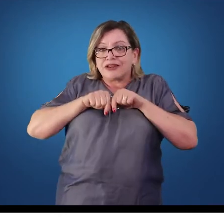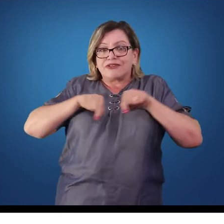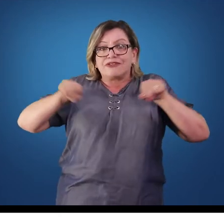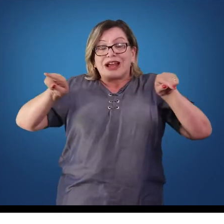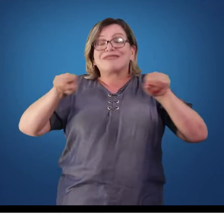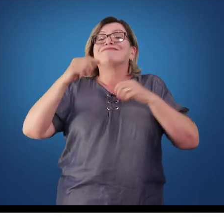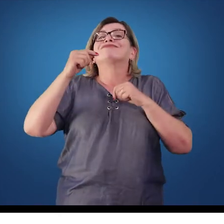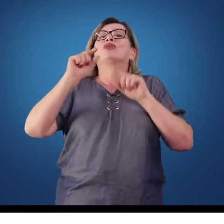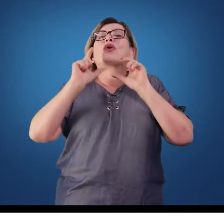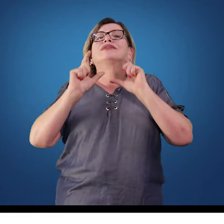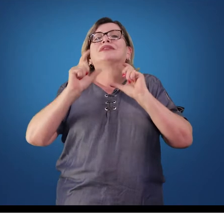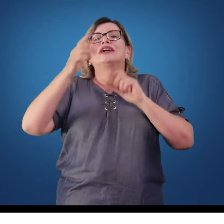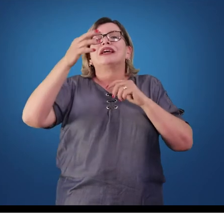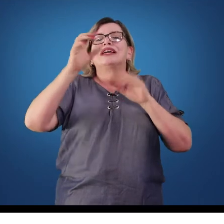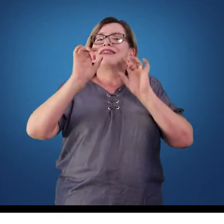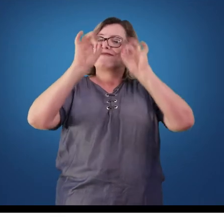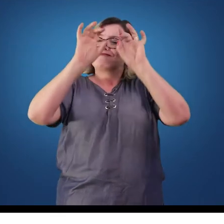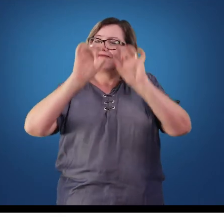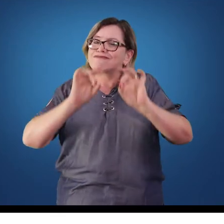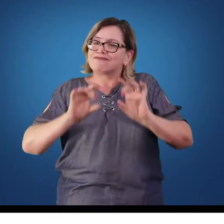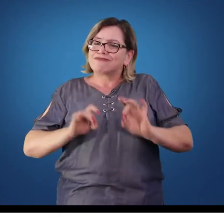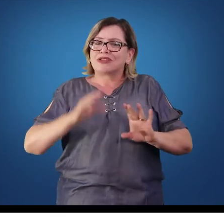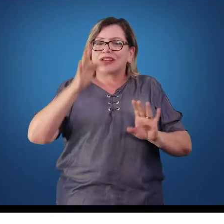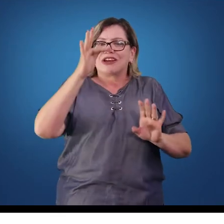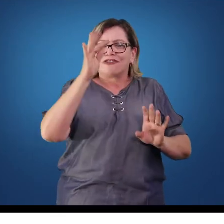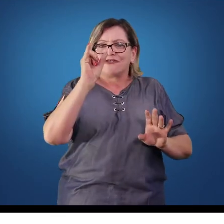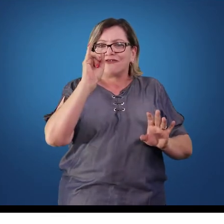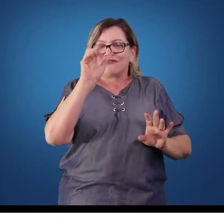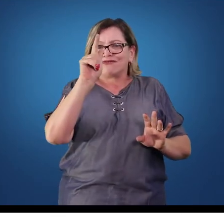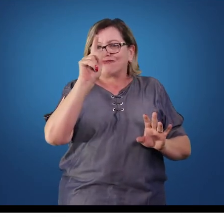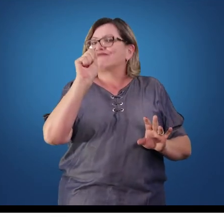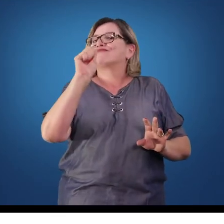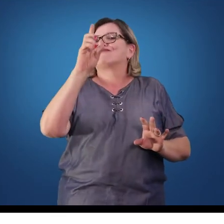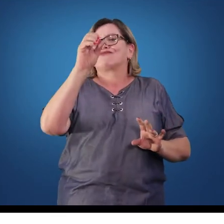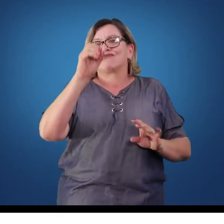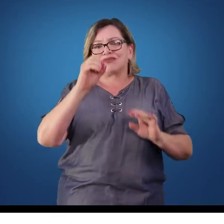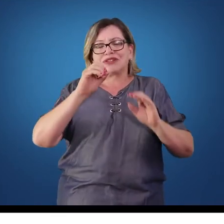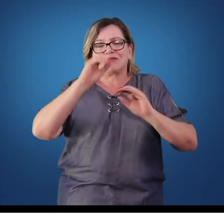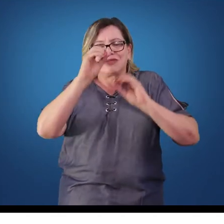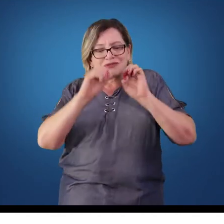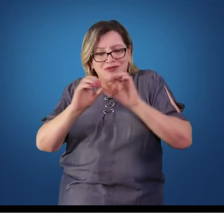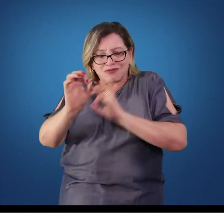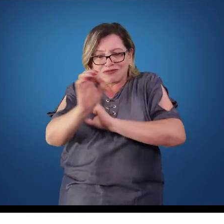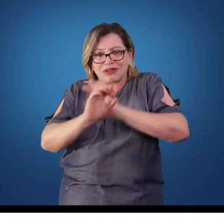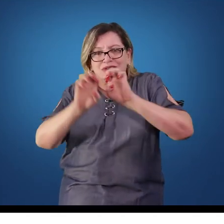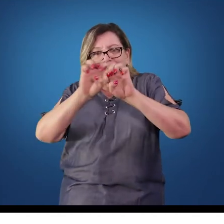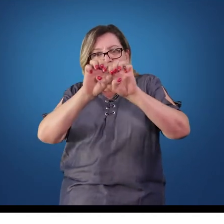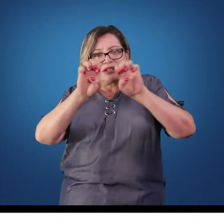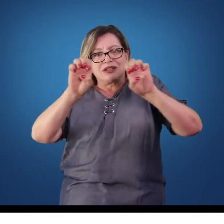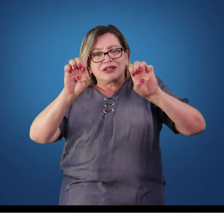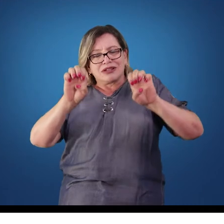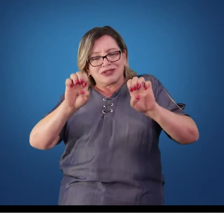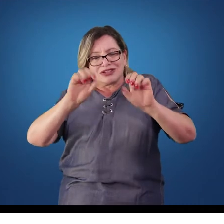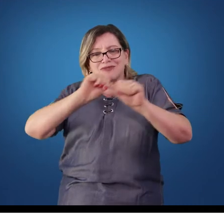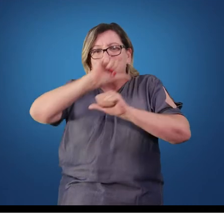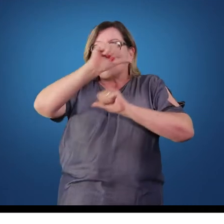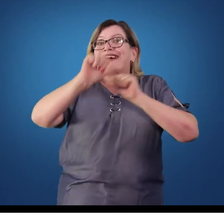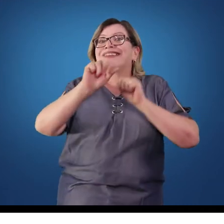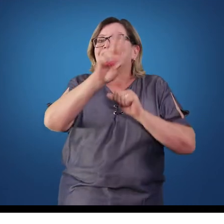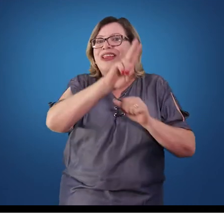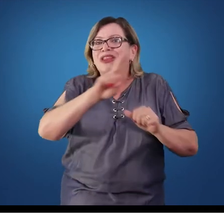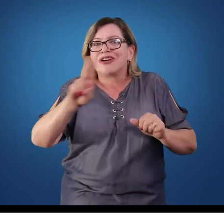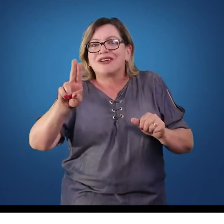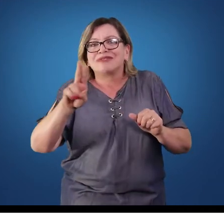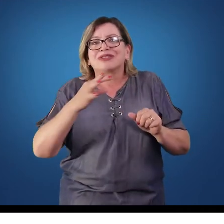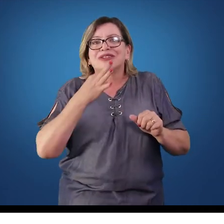para o fígado. Os quilomícolos chegando ao fígado, eles são metabolizados formando estruturas conhecidas como colesterol ou